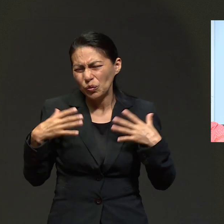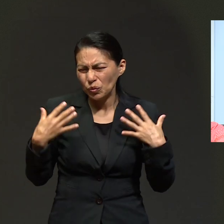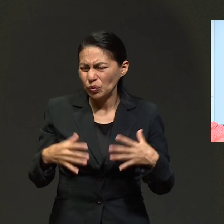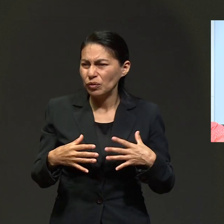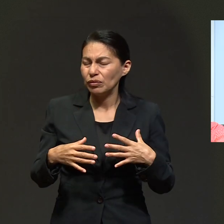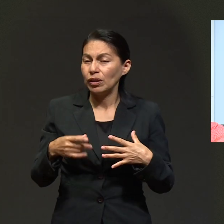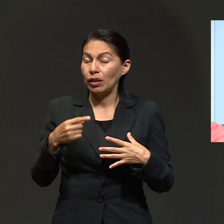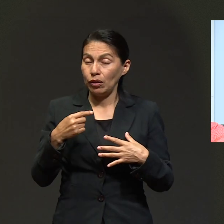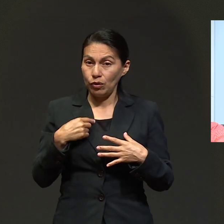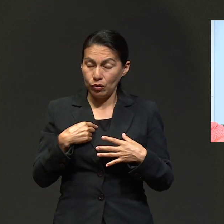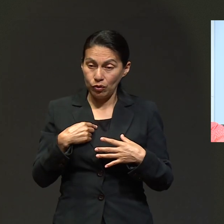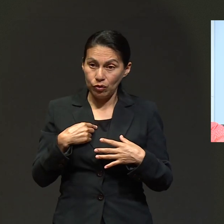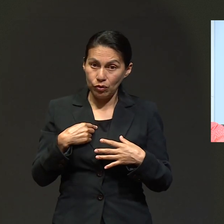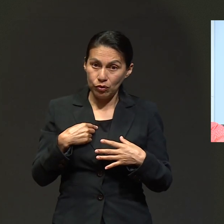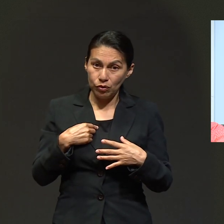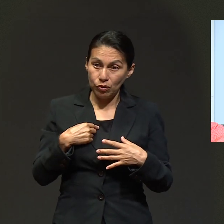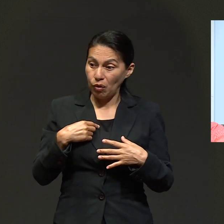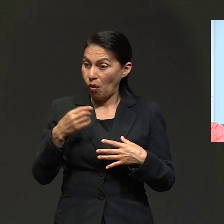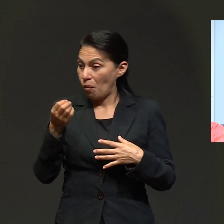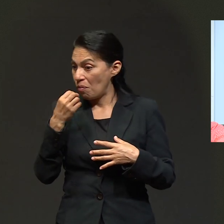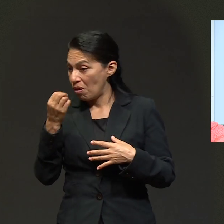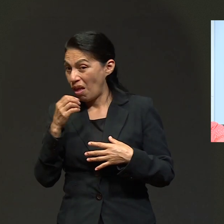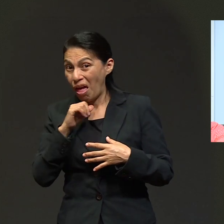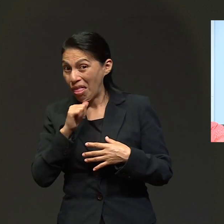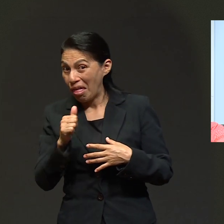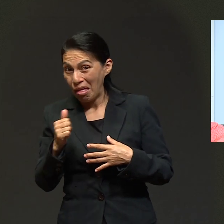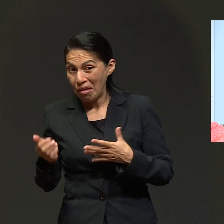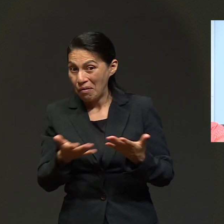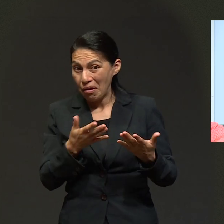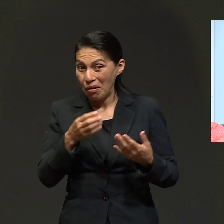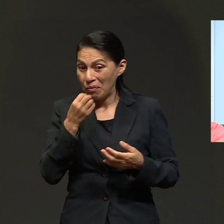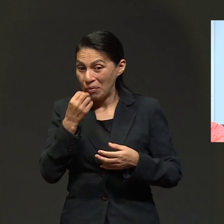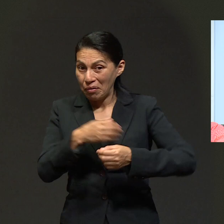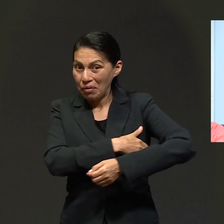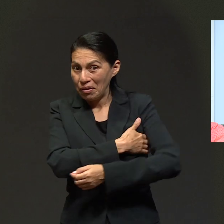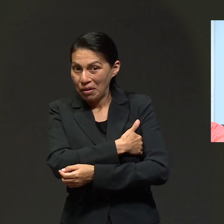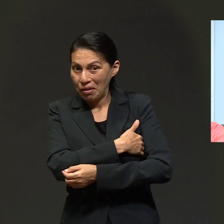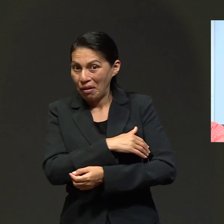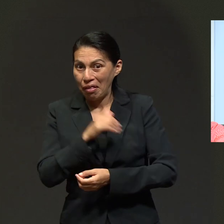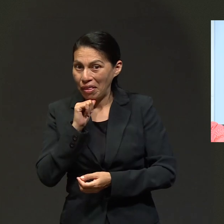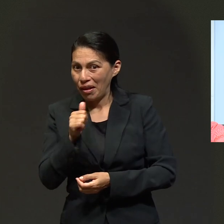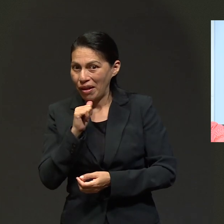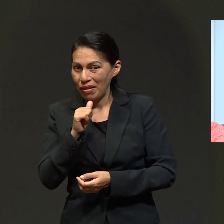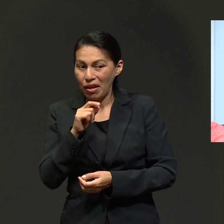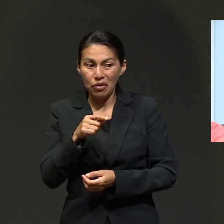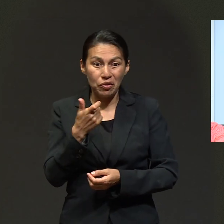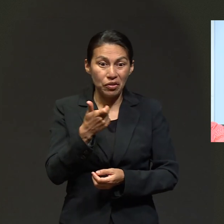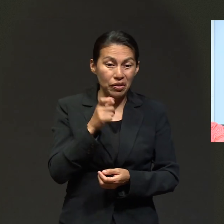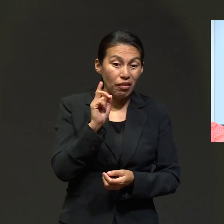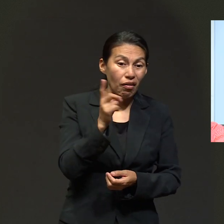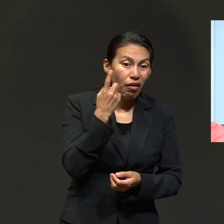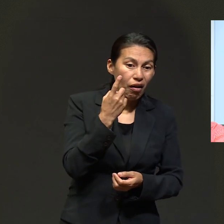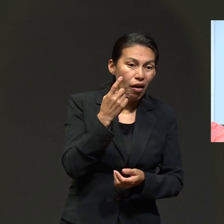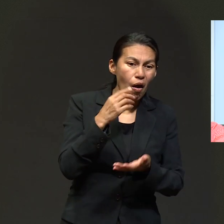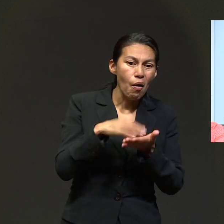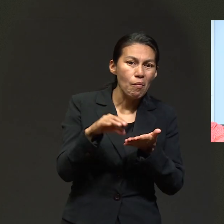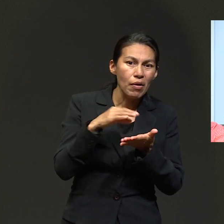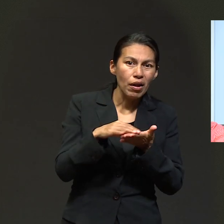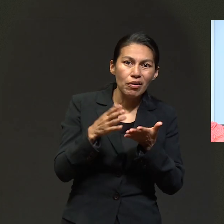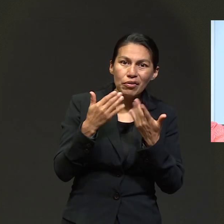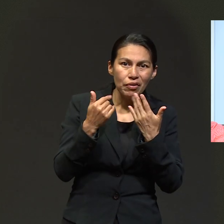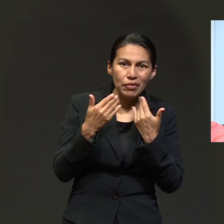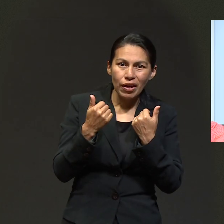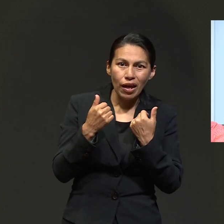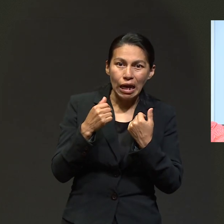muy fuerte. Y para colmo, yo había olvidado mi almuerzo, no había llevado almuerzo y no tenía los